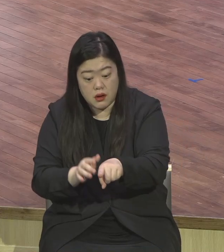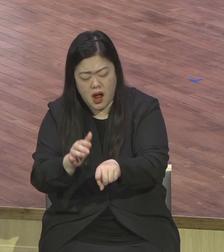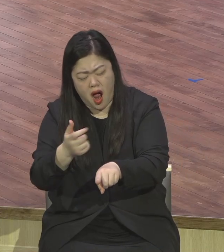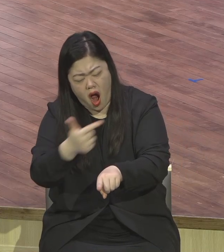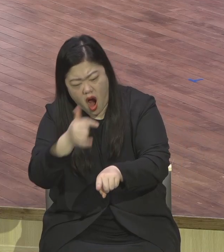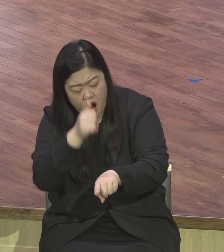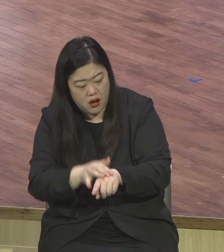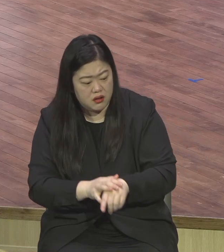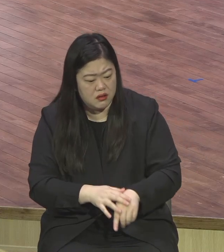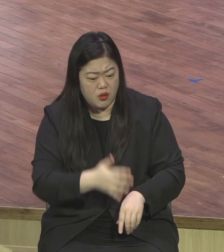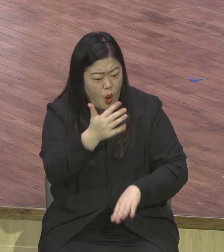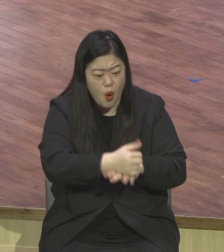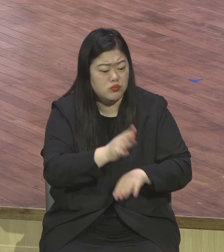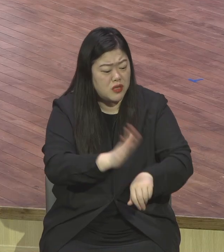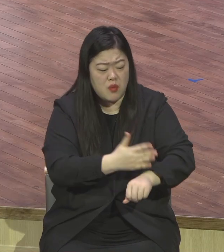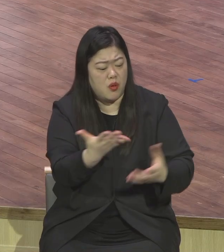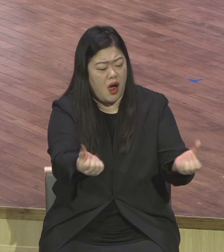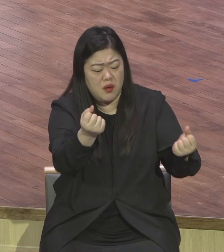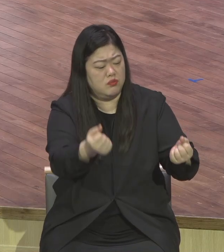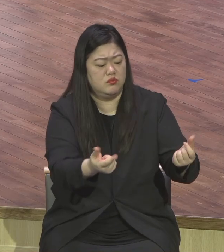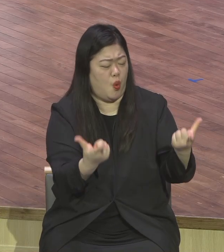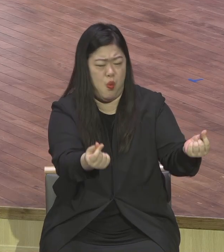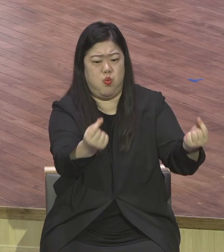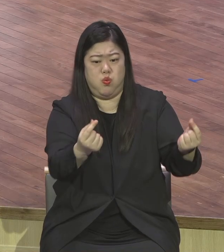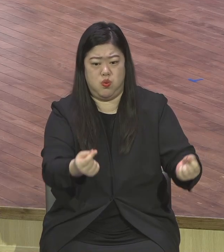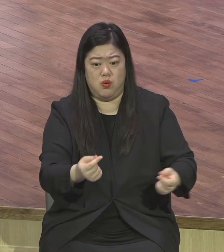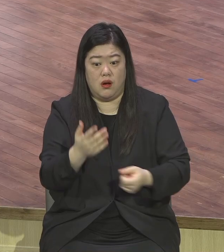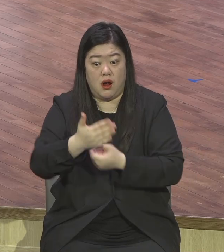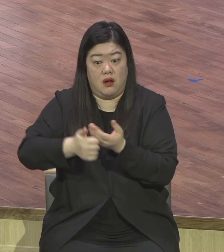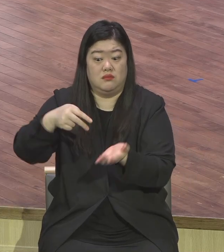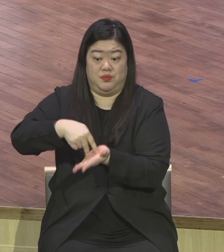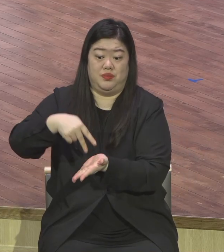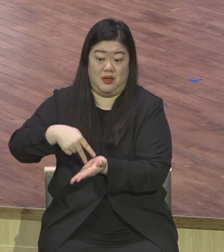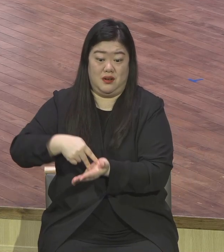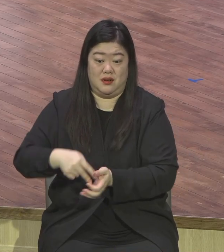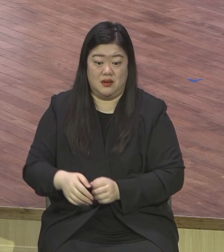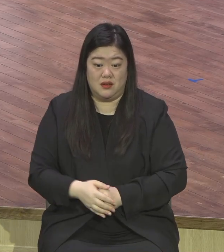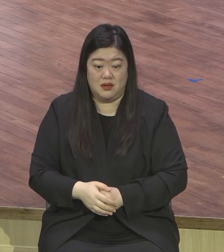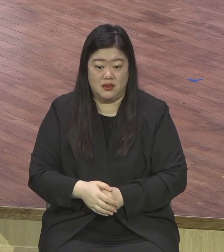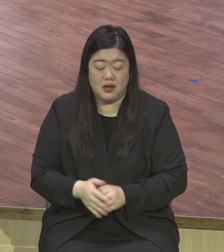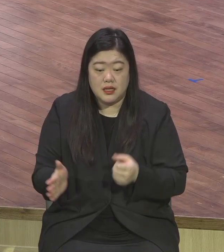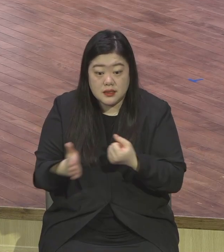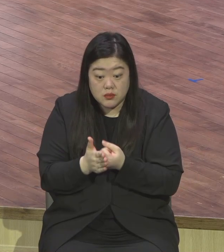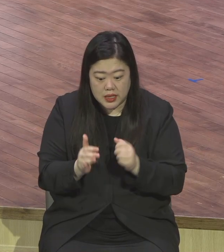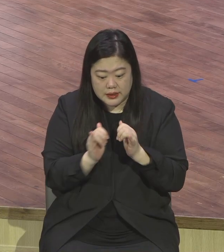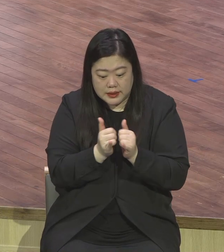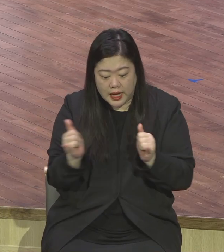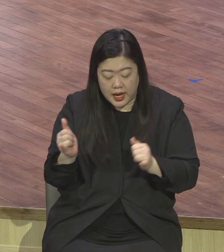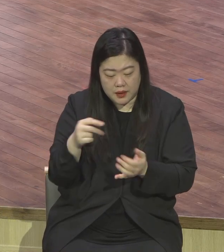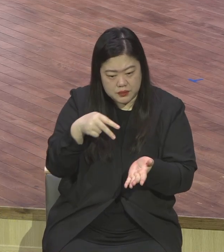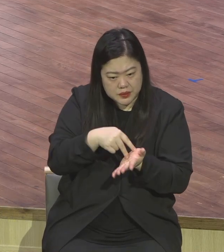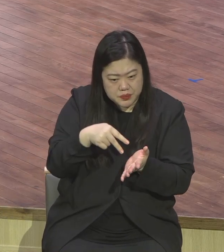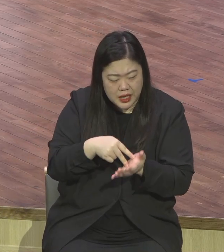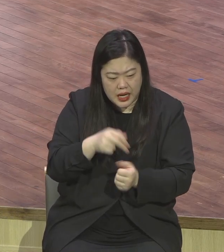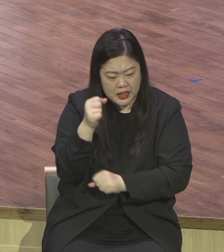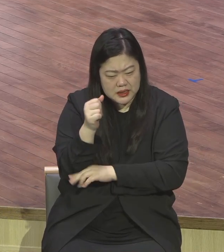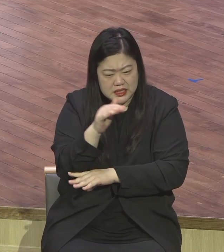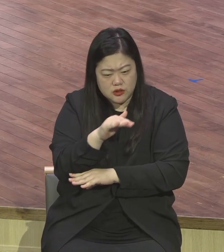얼마나 어리석은지 몰라요. 그 기준 그 자체가 틀린 겁니다. 그러니까 뭐요? 도복 입고 다니면